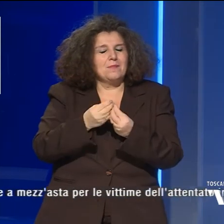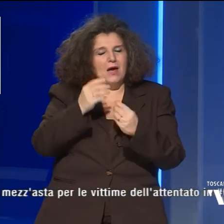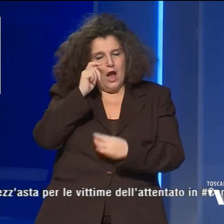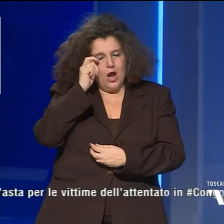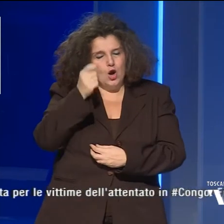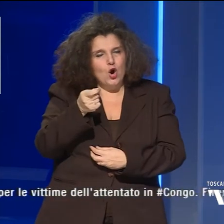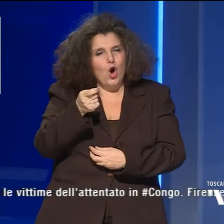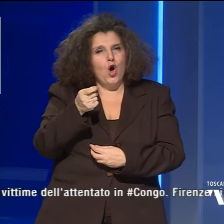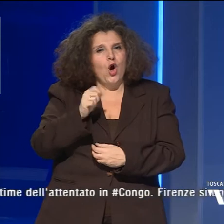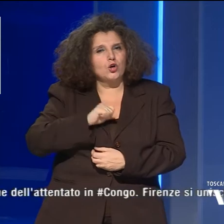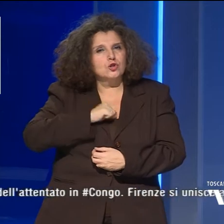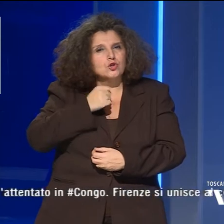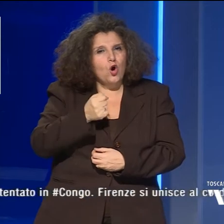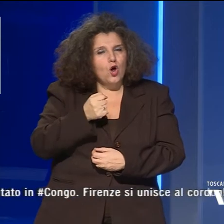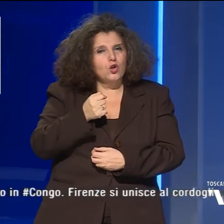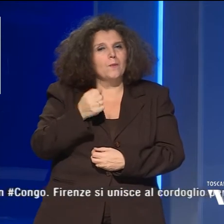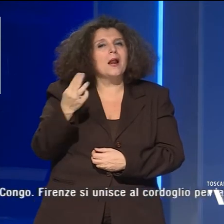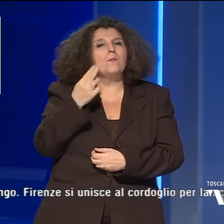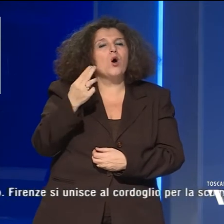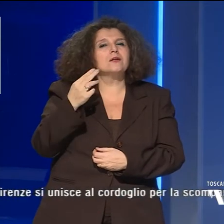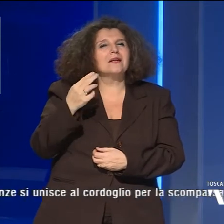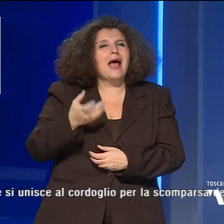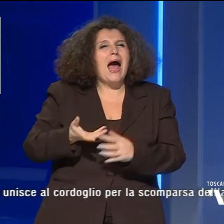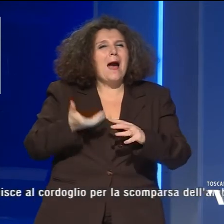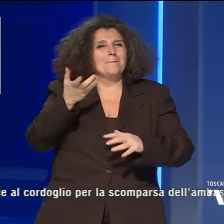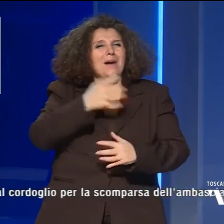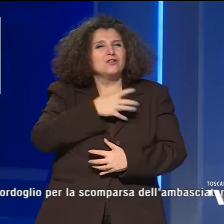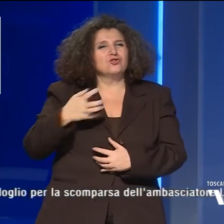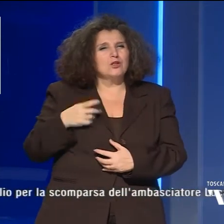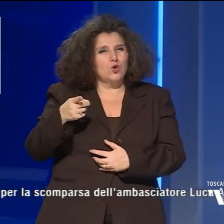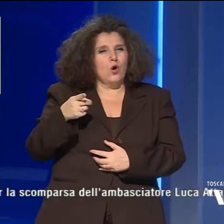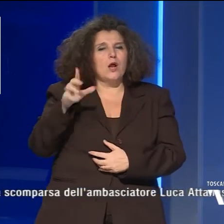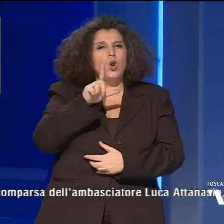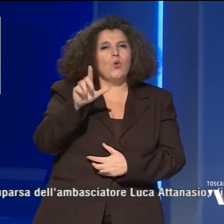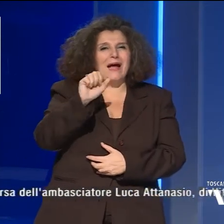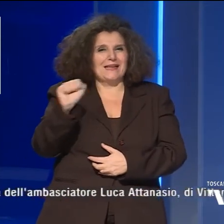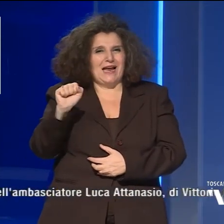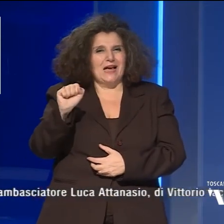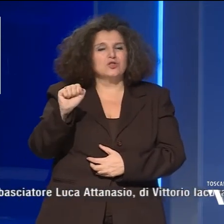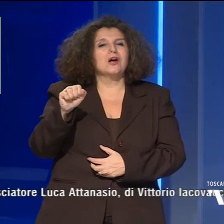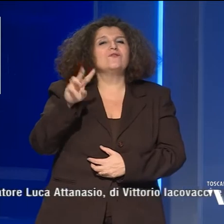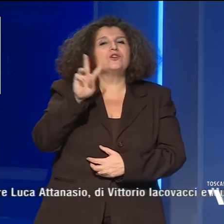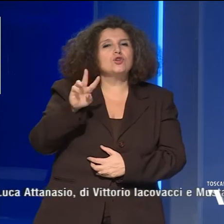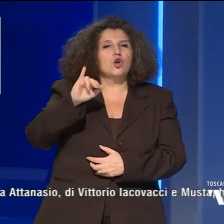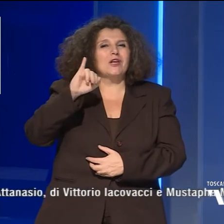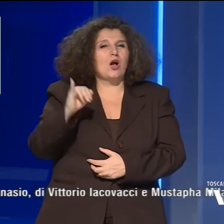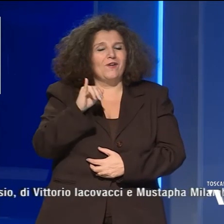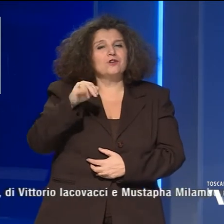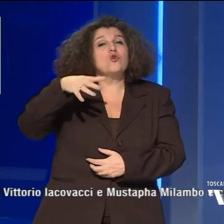la scomparsa dell'ambasciatore Luca Tanasio di Vittorio Iacovacci e Mustafa